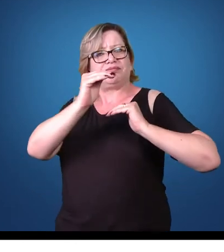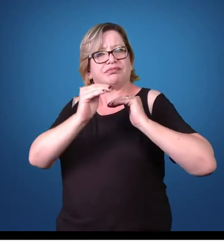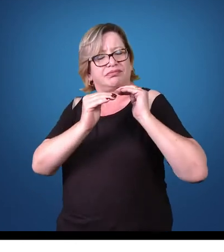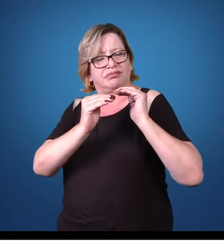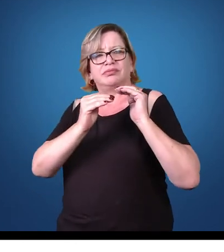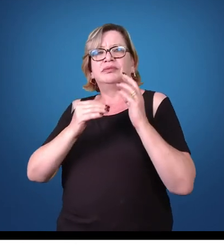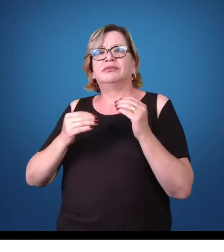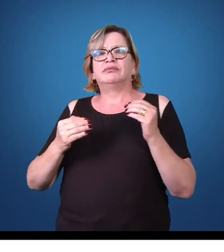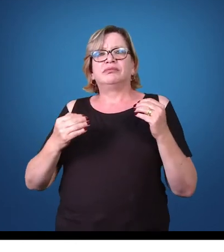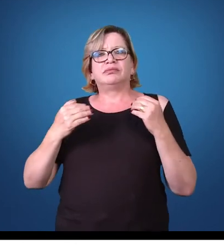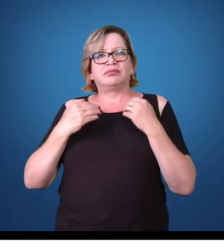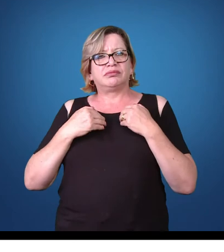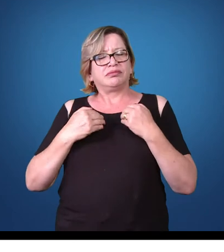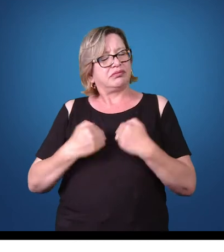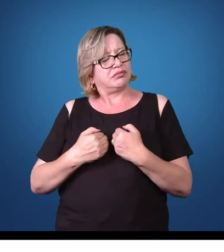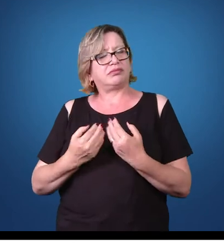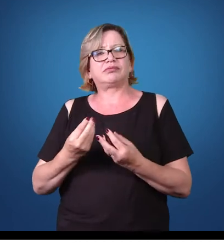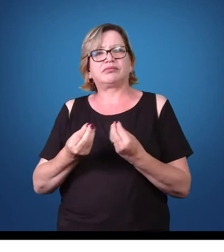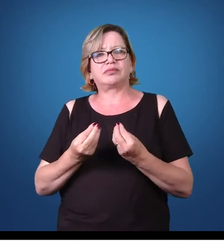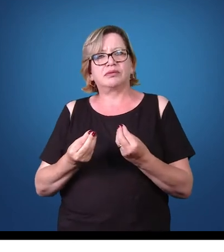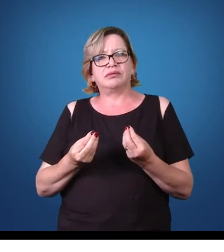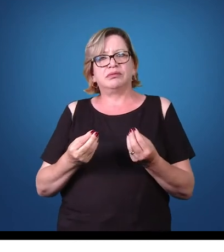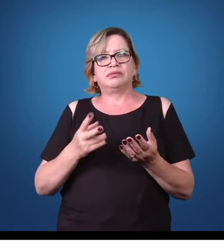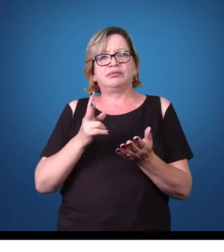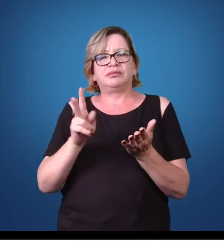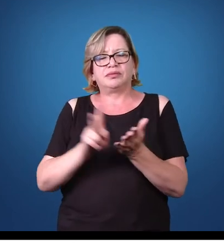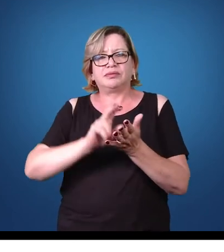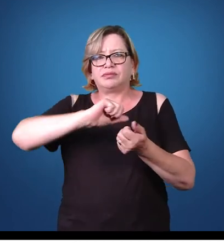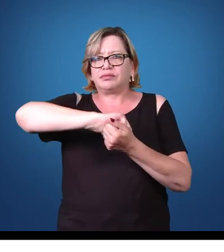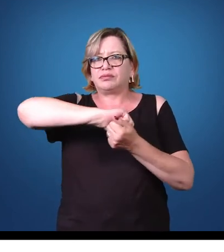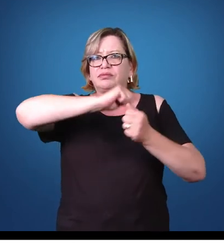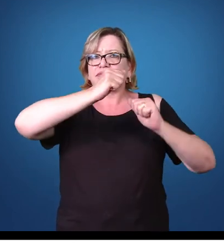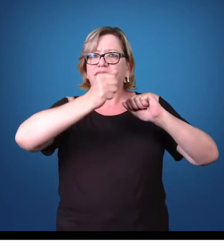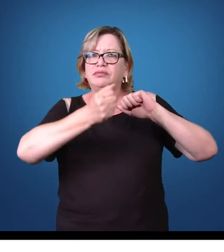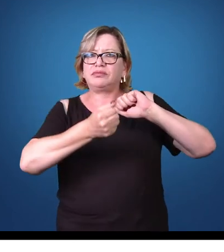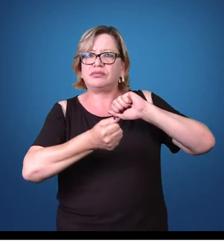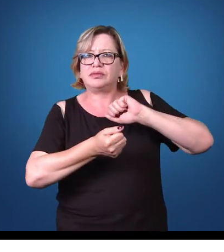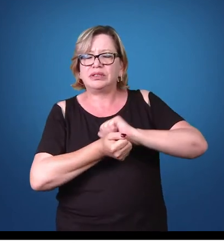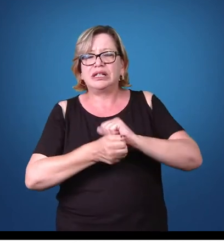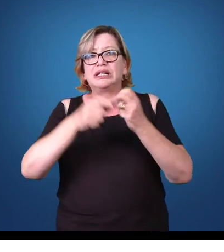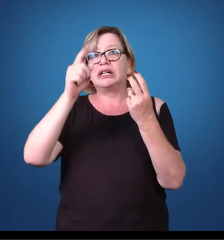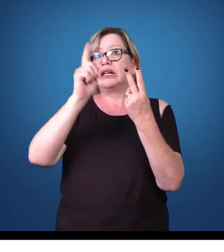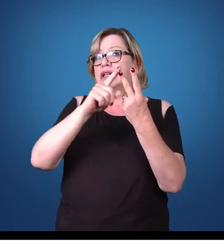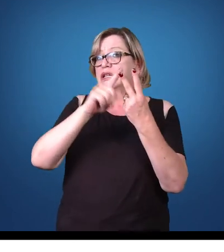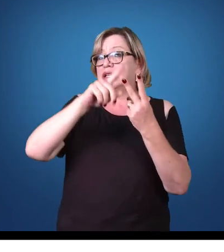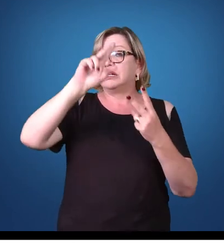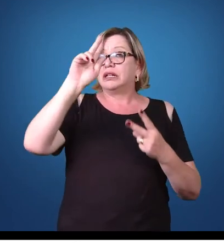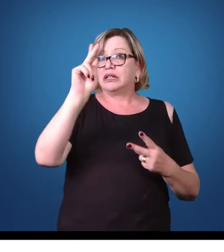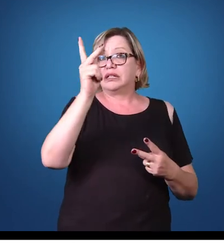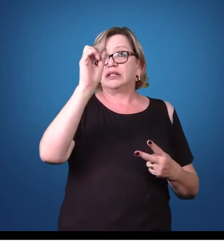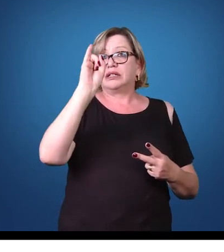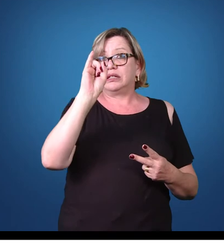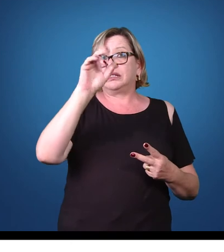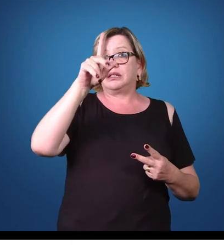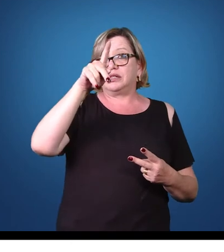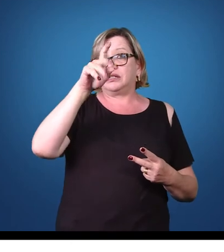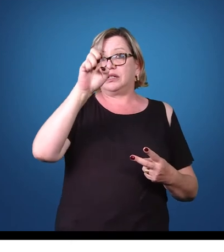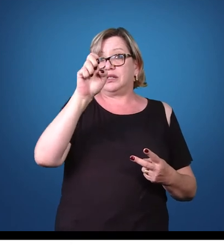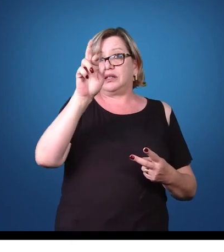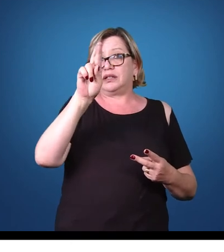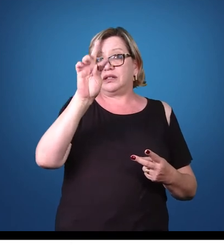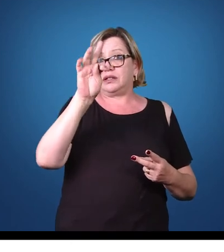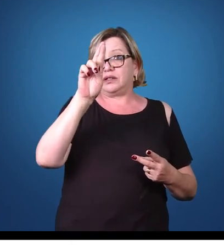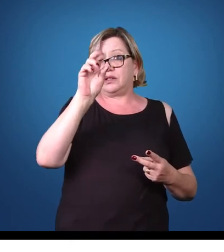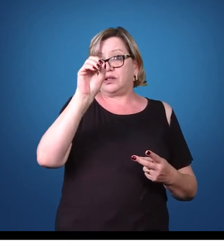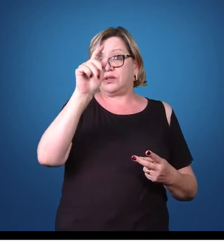morfológico se adaptando ao hospedeiro é no caso da hipertrofia. a hipertrofia é o aumento de alguns